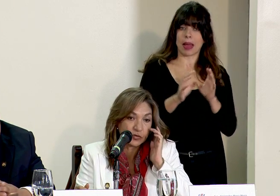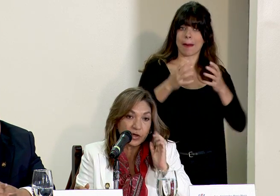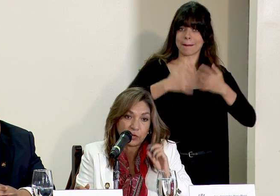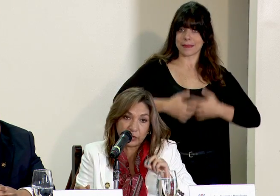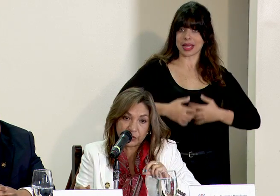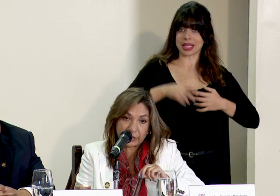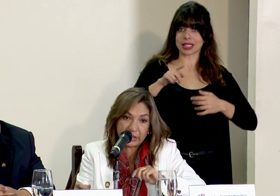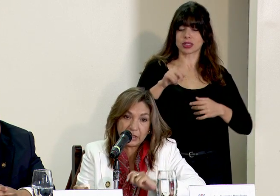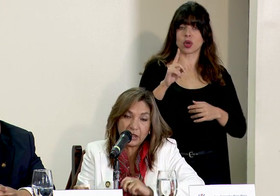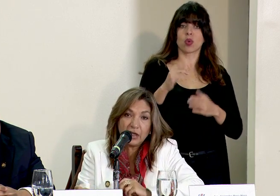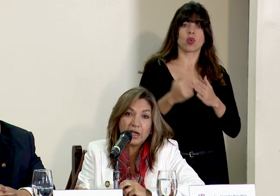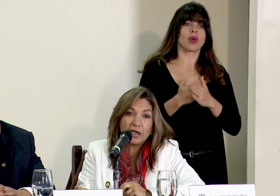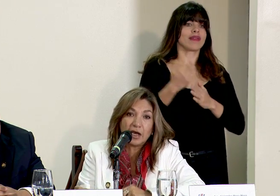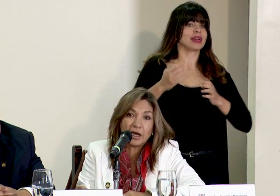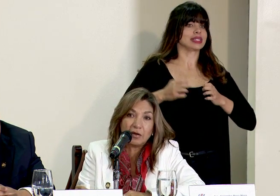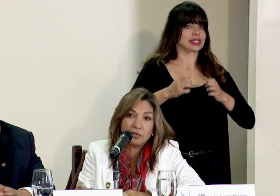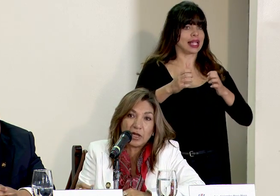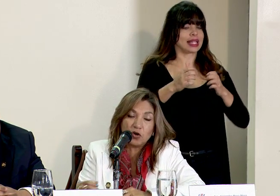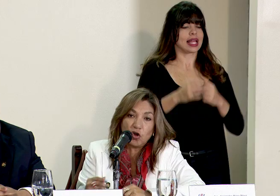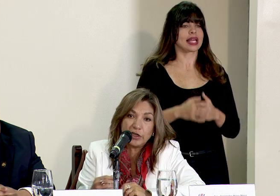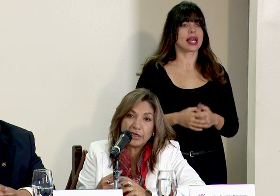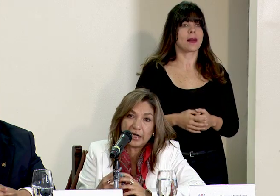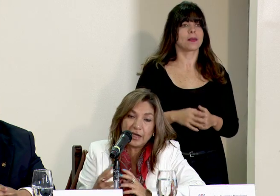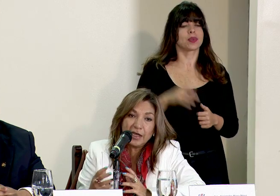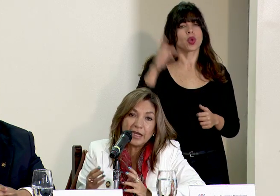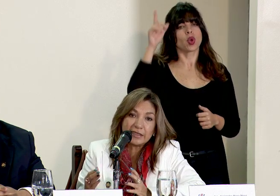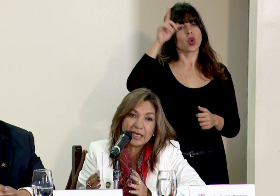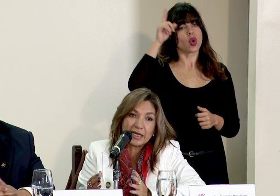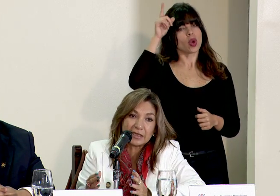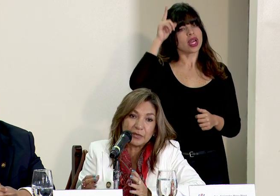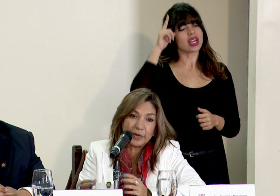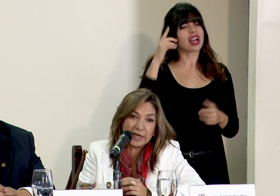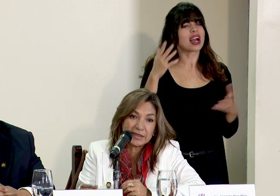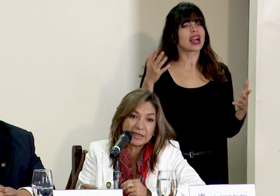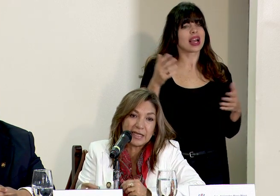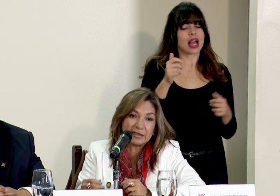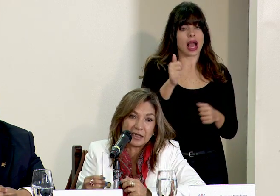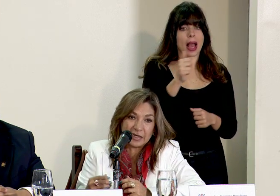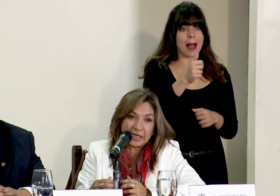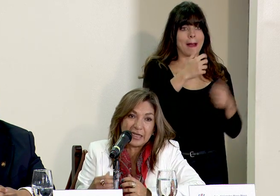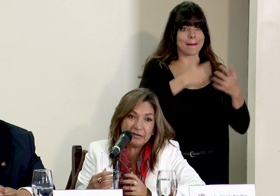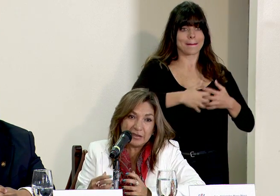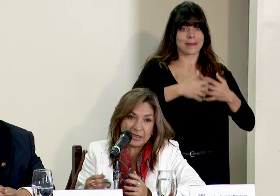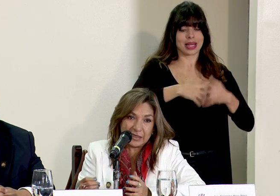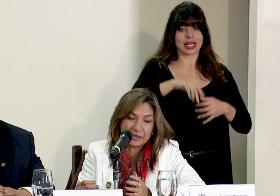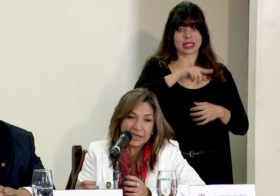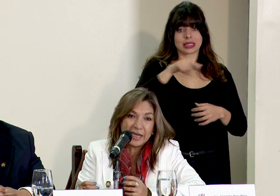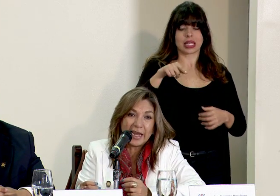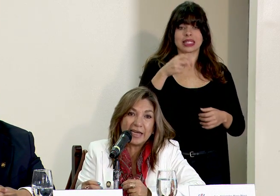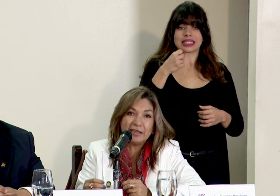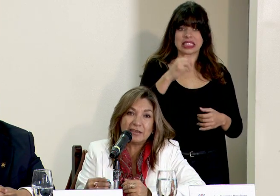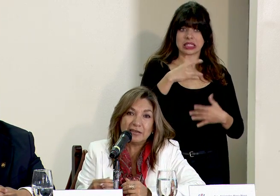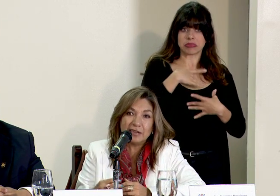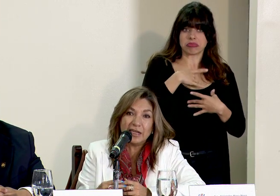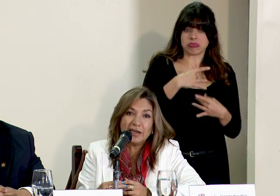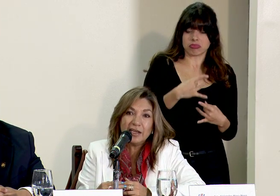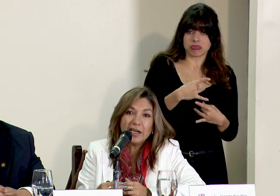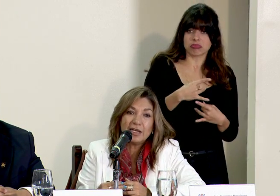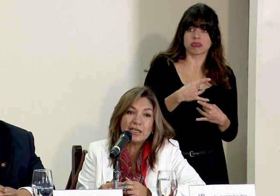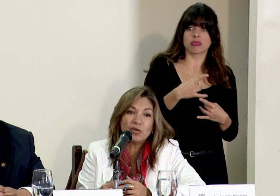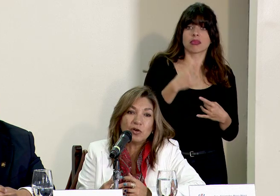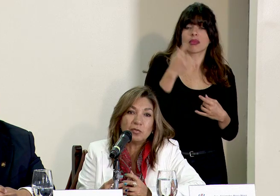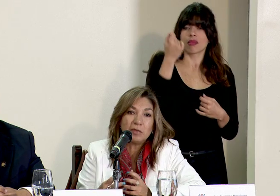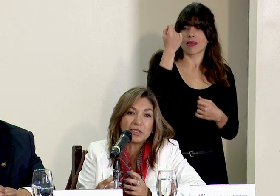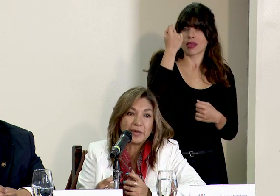empresas es una nueva estrategia la lógica es que las empresas que tienen interés en entender